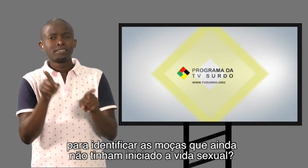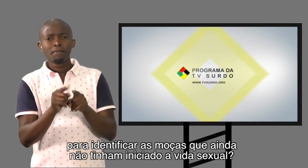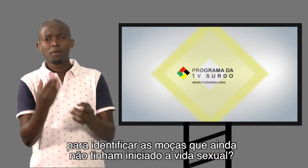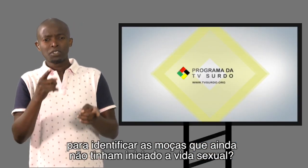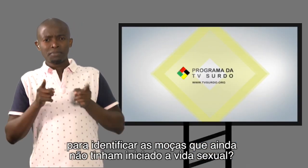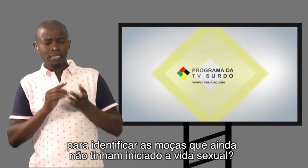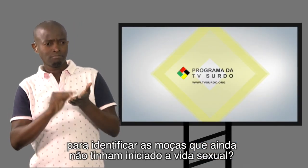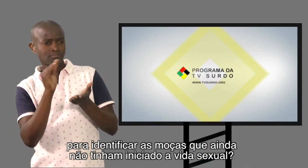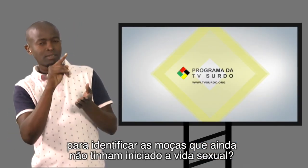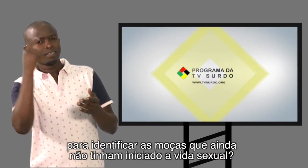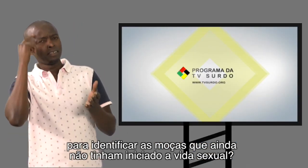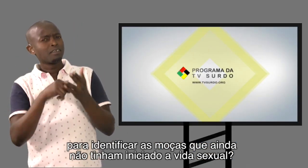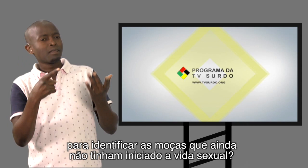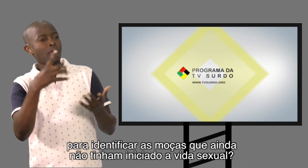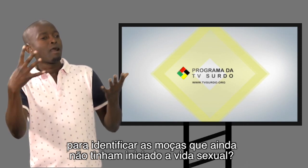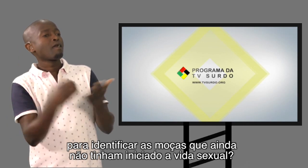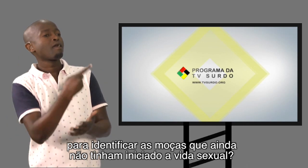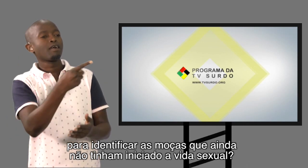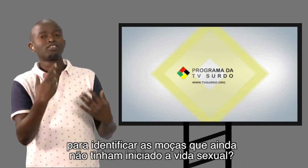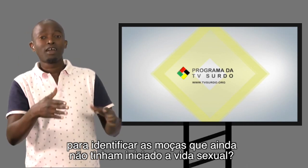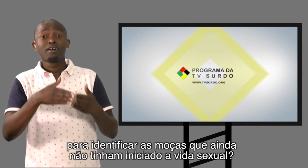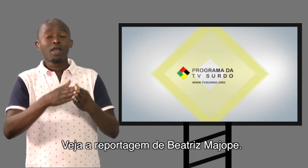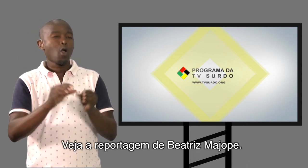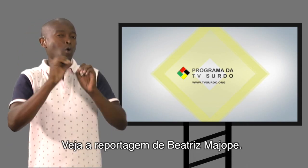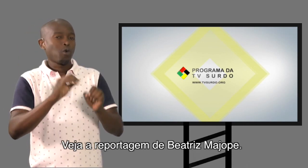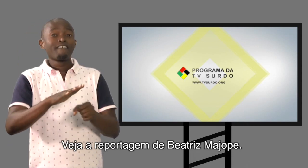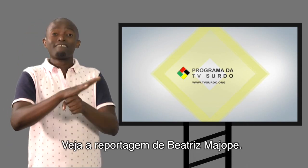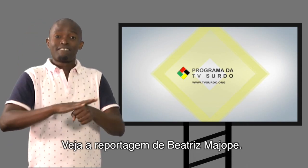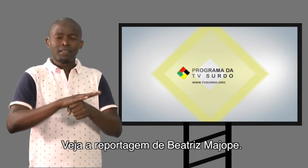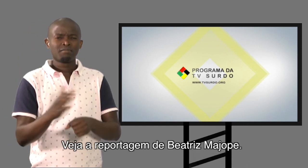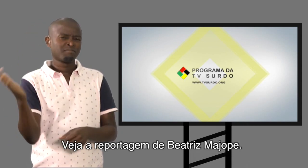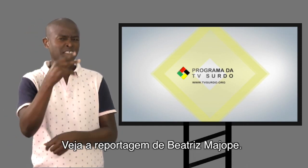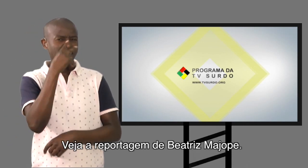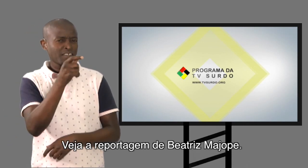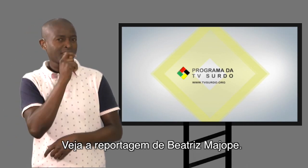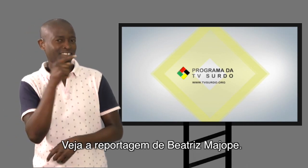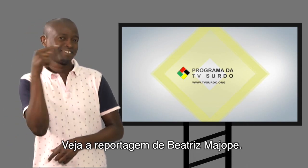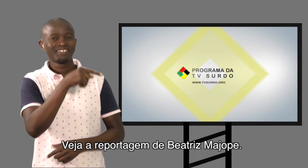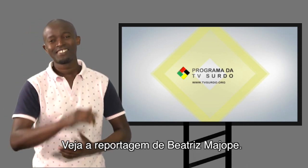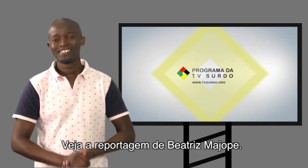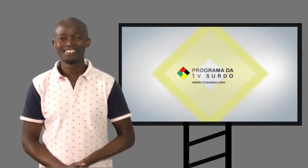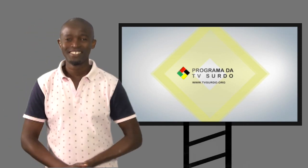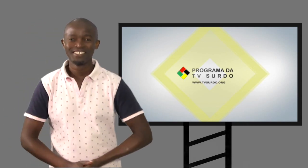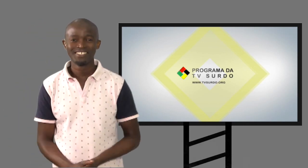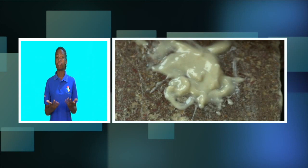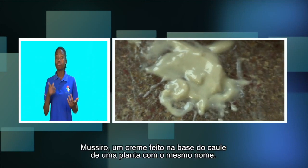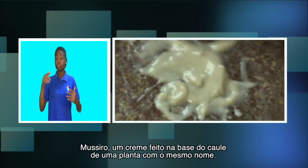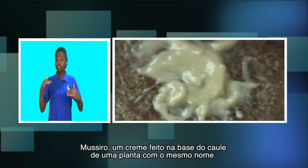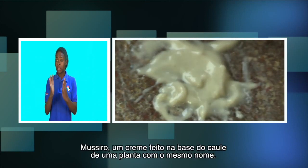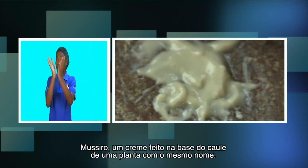moças que ainda não tinham iniciado a vida sexual? Veja a reportagem da Beatriz Majope.